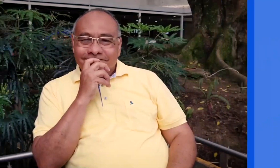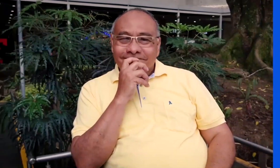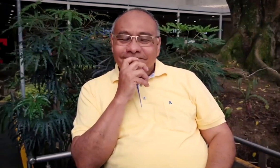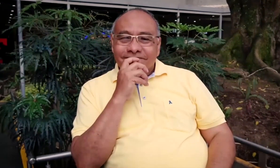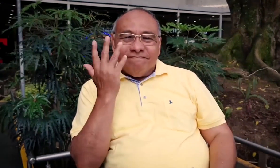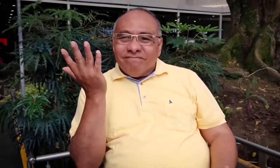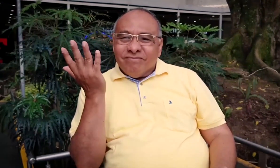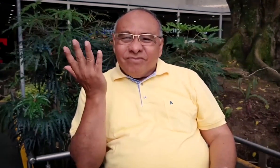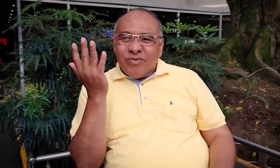teléfonos.